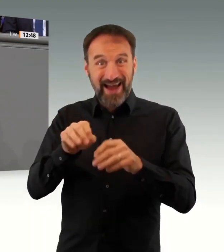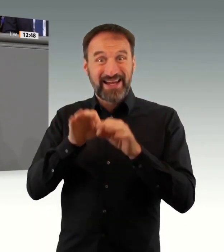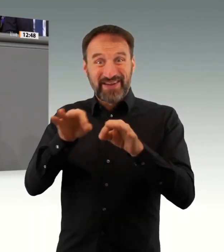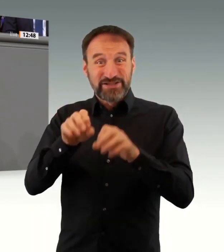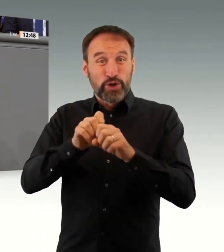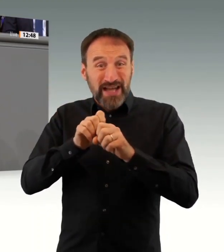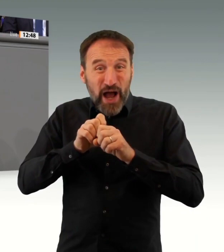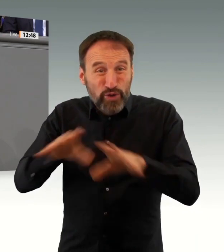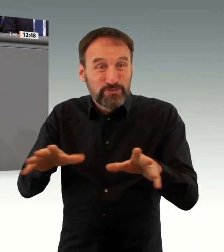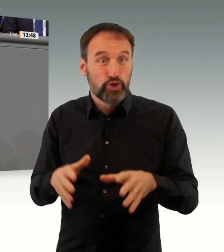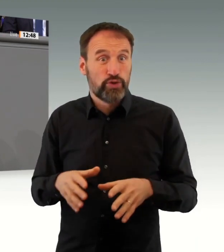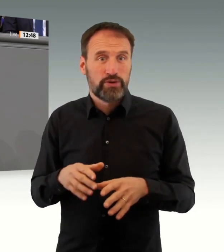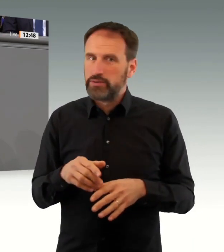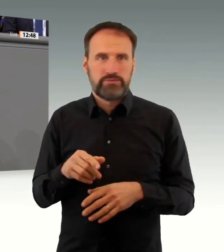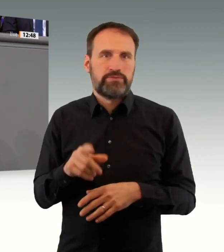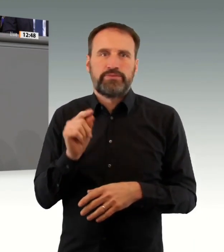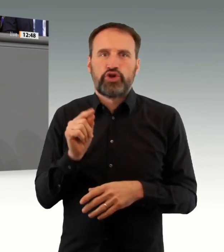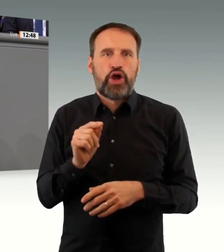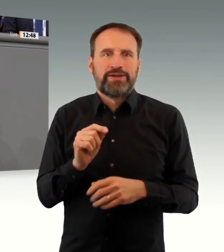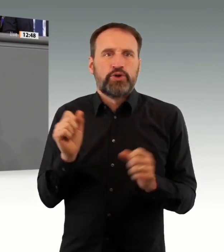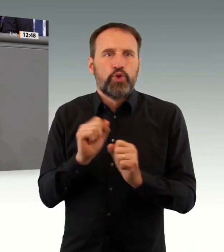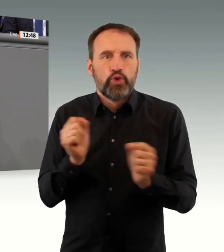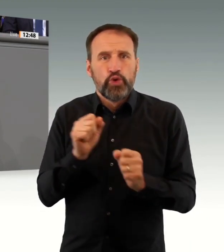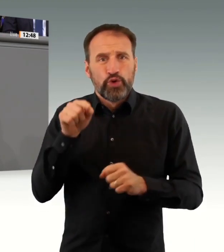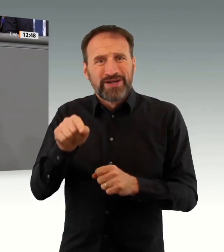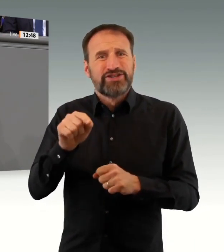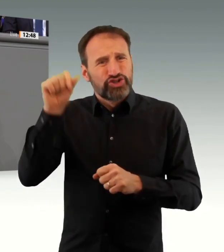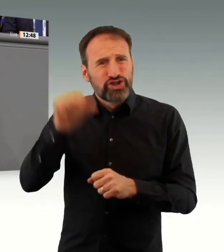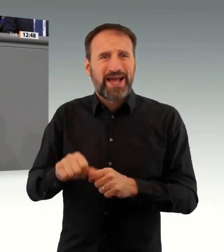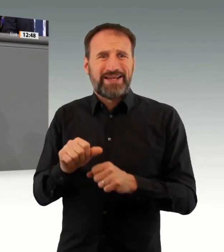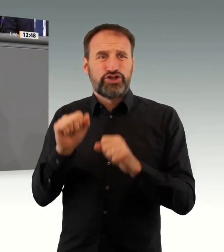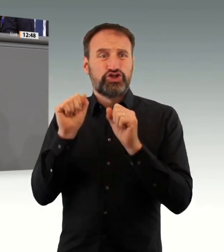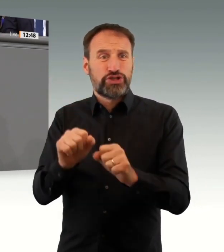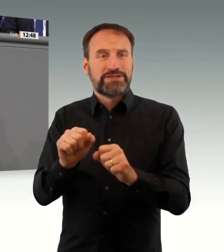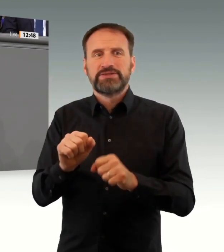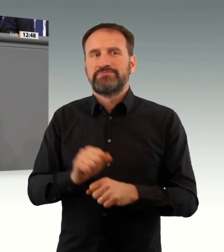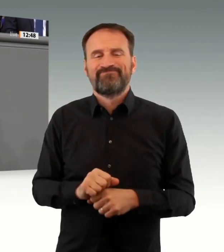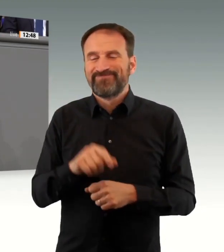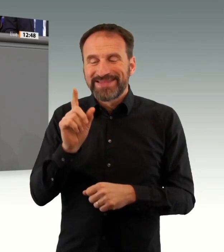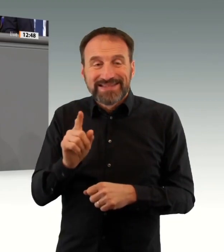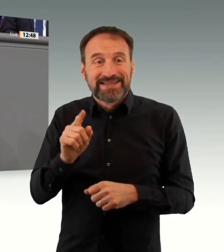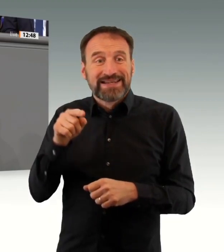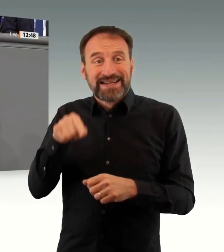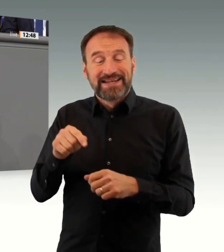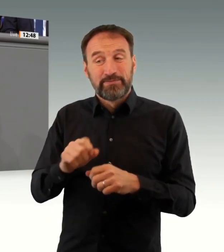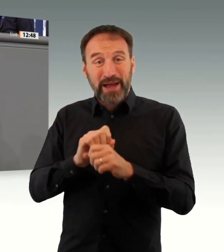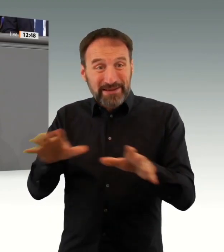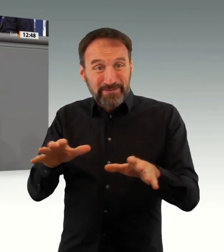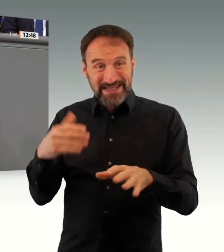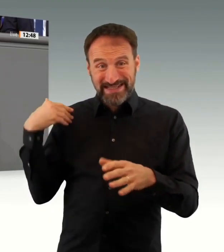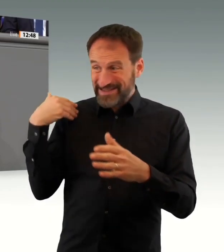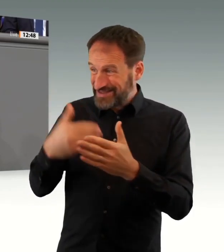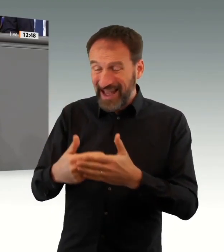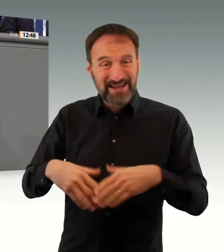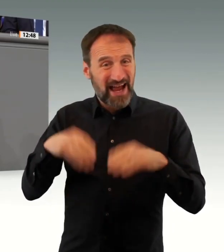Menschen haben weniger Möglichkeiten, sich selbst zu schützen. Ja, die Impfungen sind manchmal bei